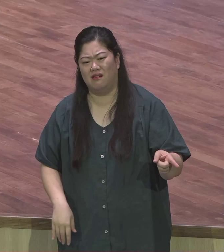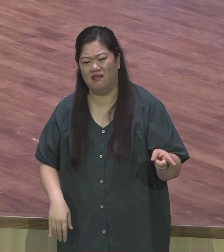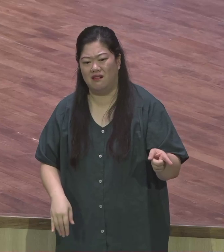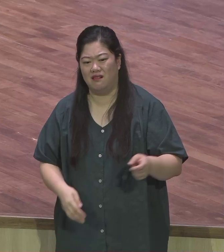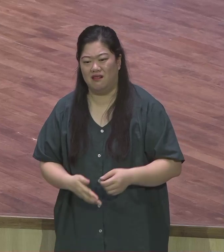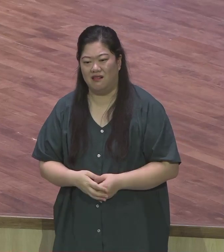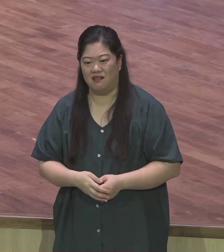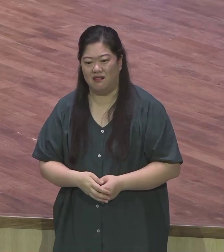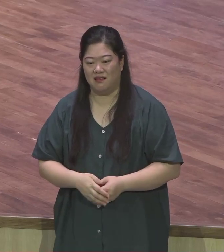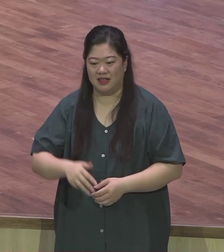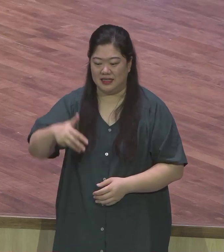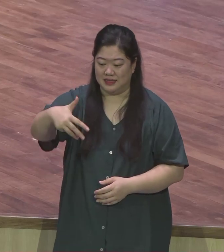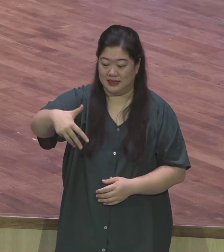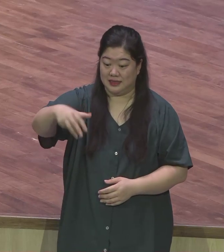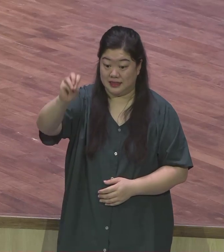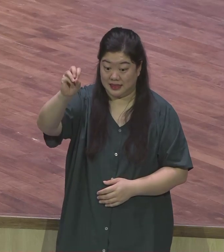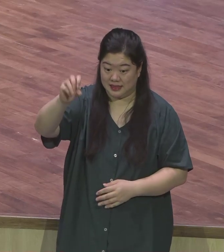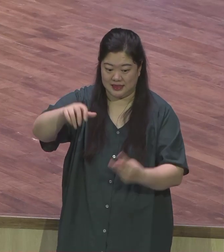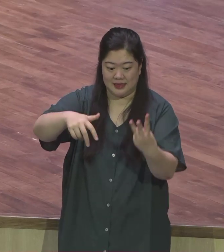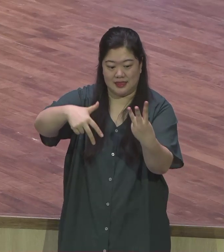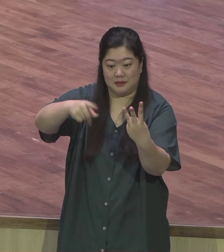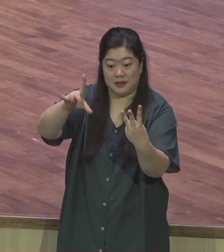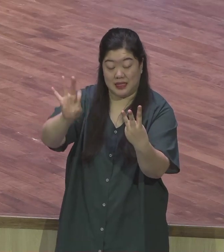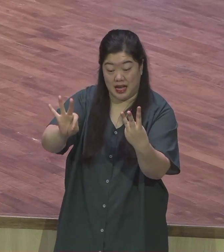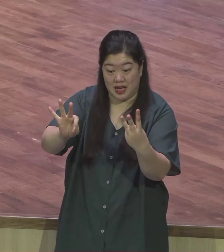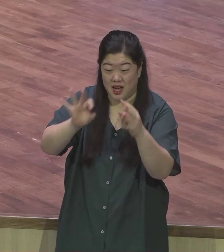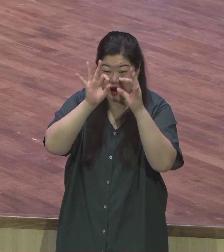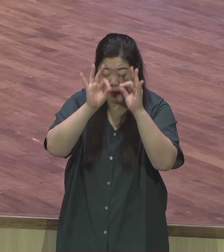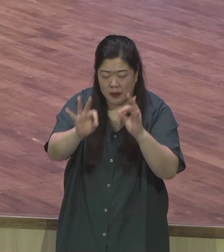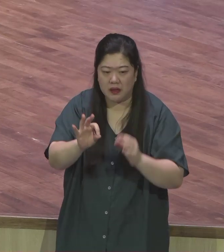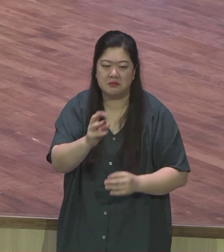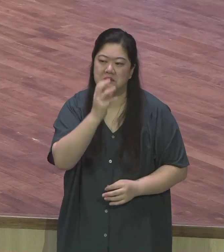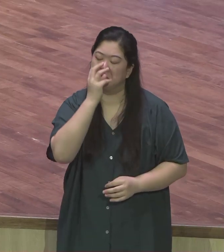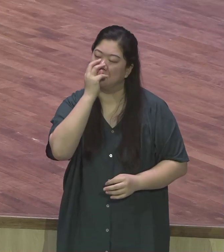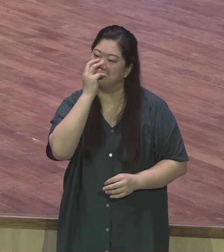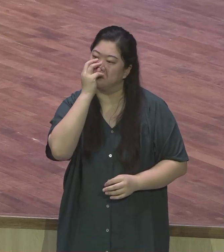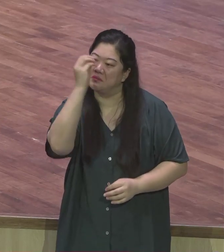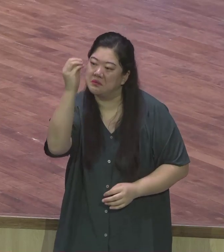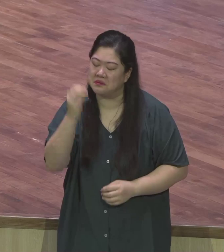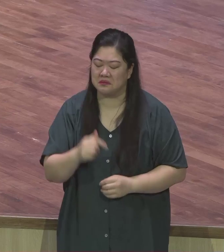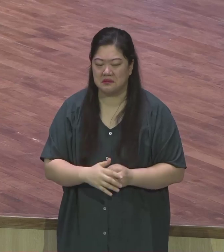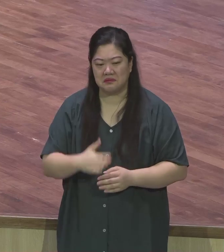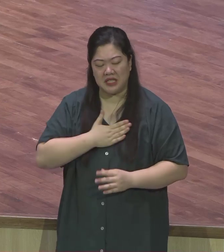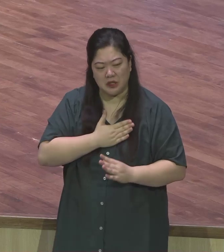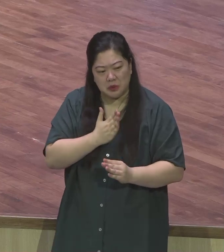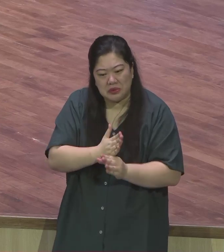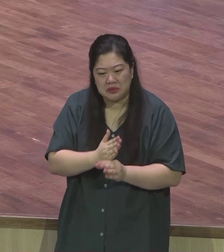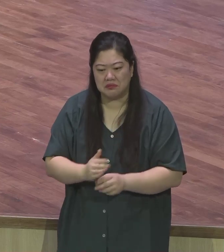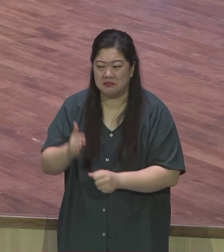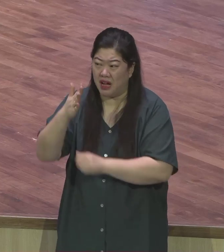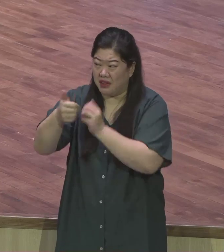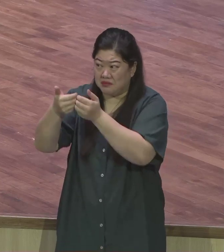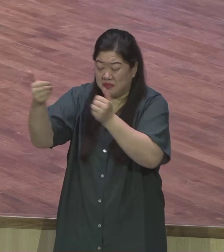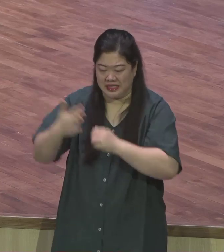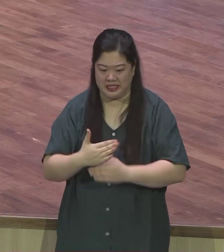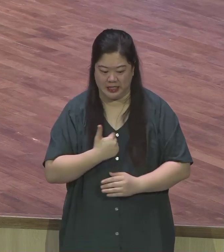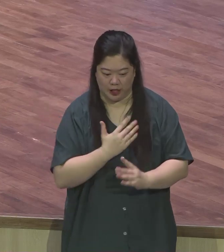3장으로부터 출발한 이런 교만과 위선 철저히 하나님을 떠나서 사람 중심으로 나 중심으로